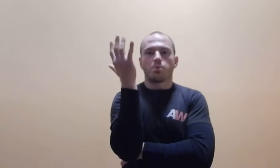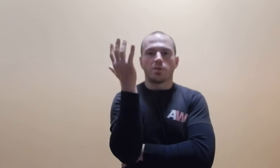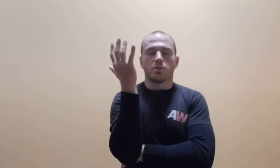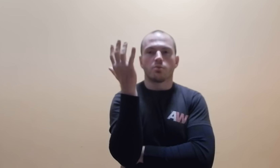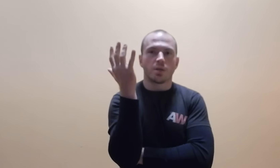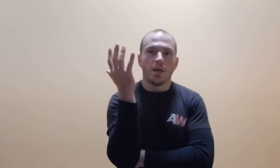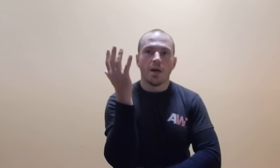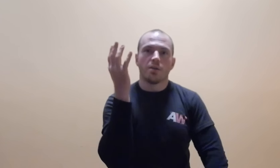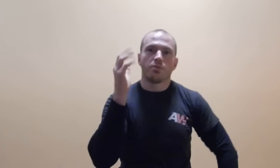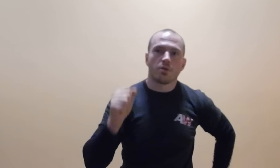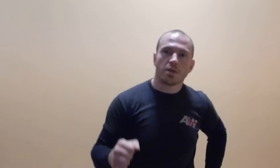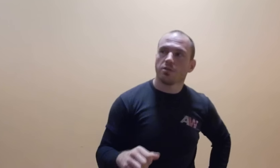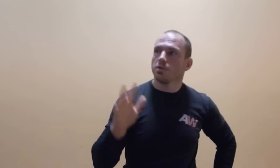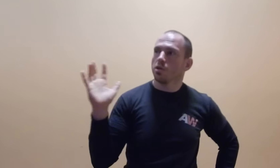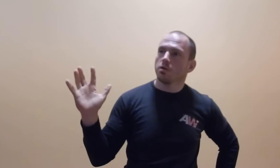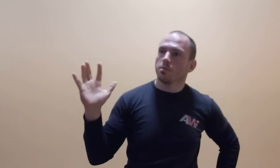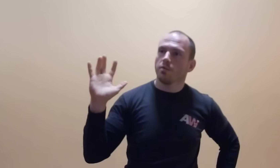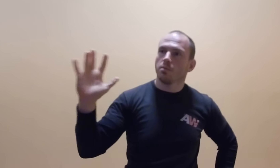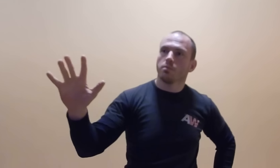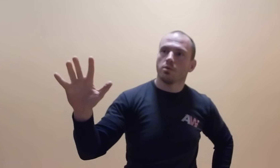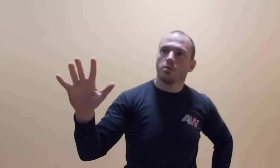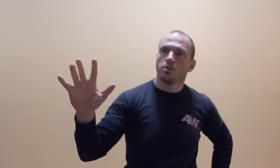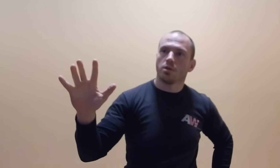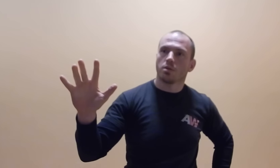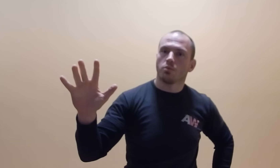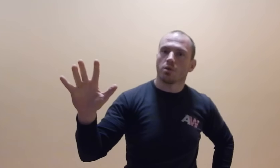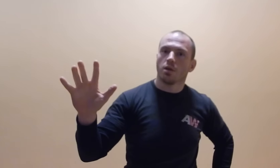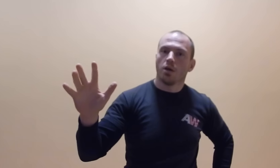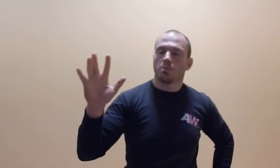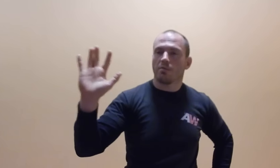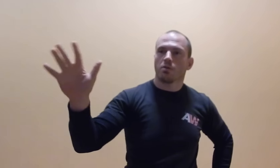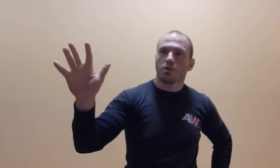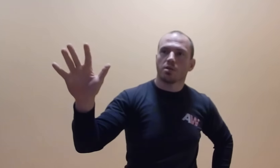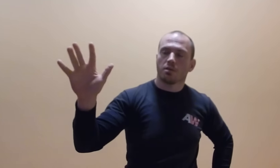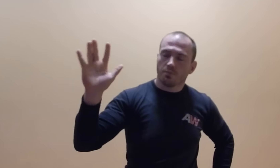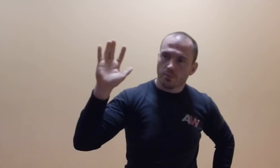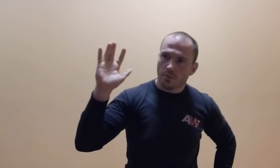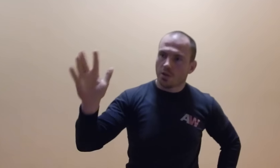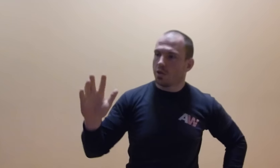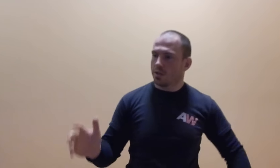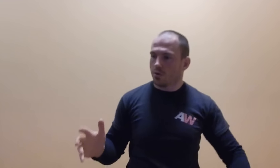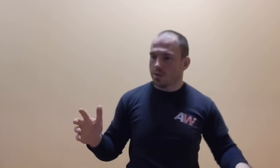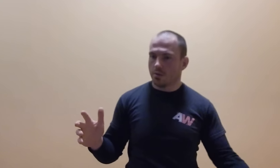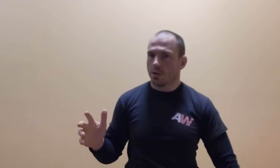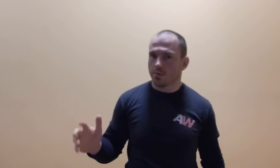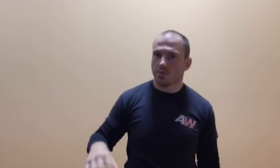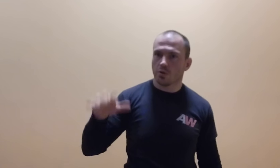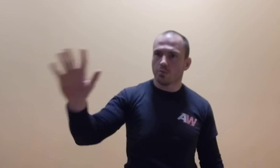opiera się na drugiej i nie wygląda dziwnie, że ja rozmawiam i jestem tutaj. Co prawda to jest, jeśli ja stuję z jedną ręką zwieszoną,